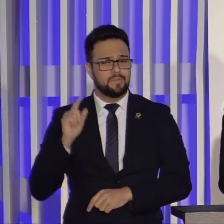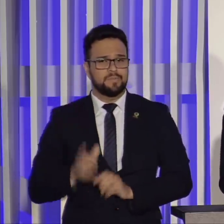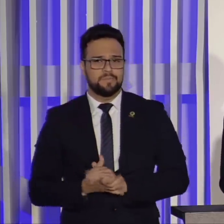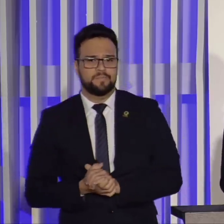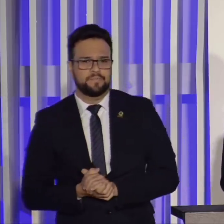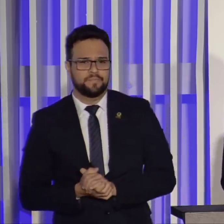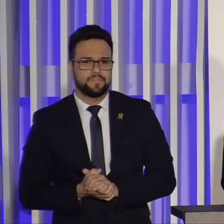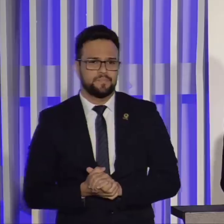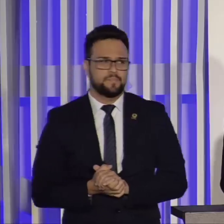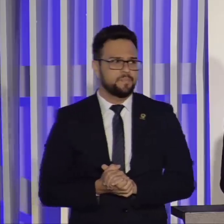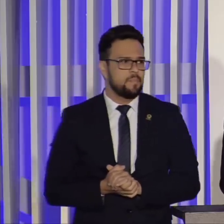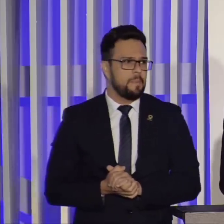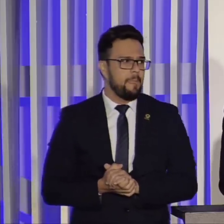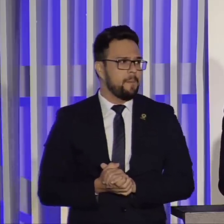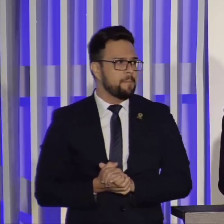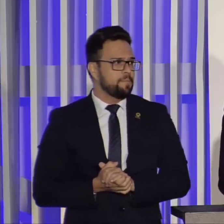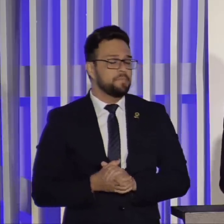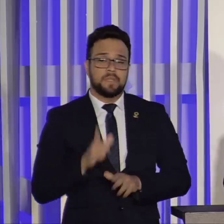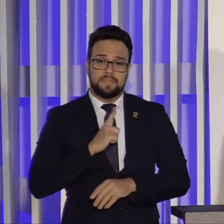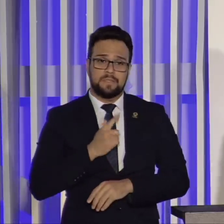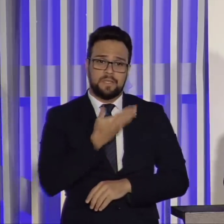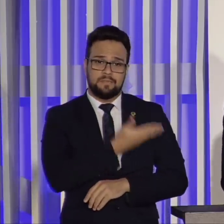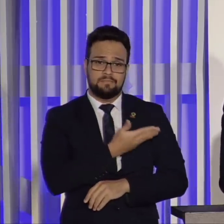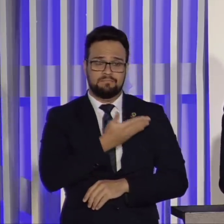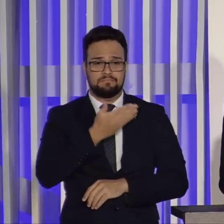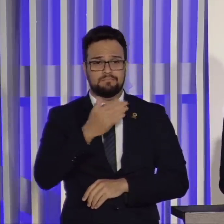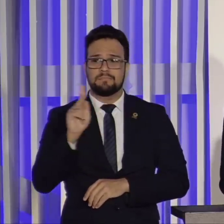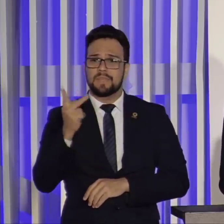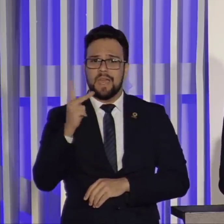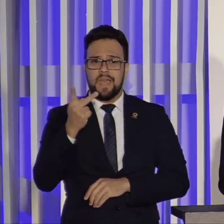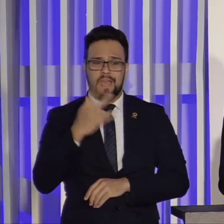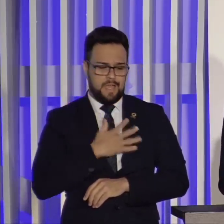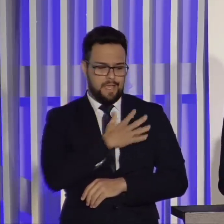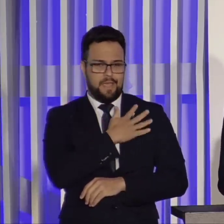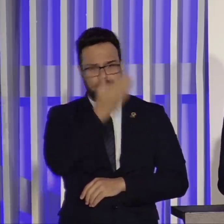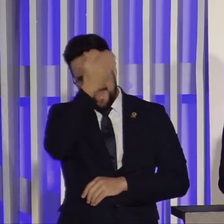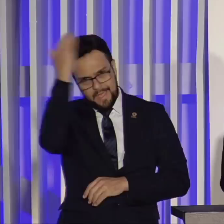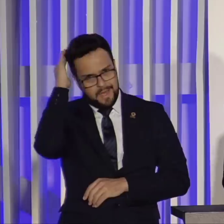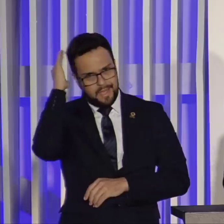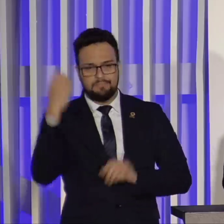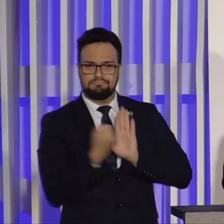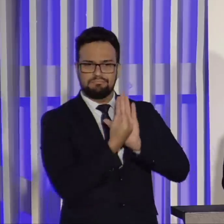prezado, general Augusto Heleno. um símbolo, um exemplo para todos nós.